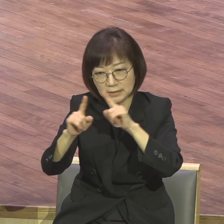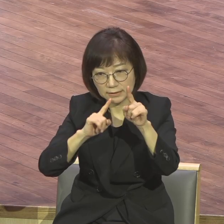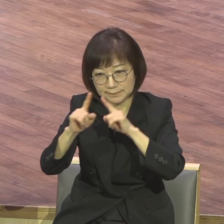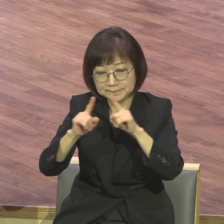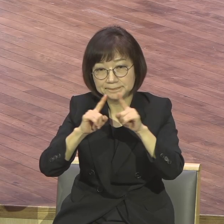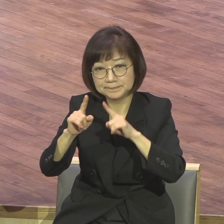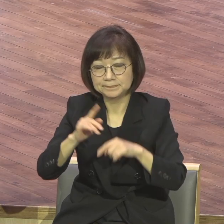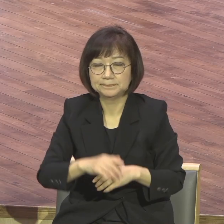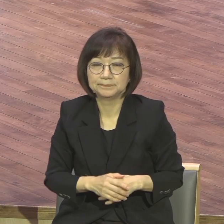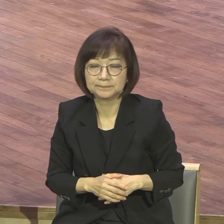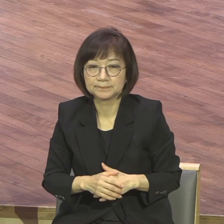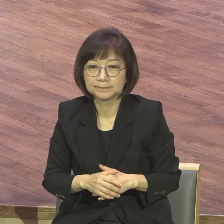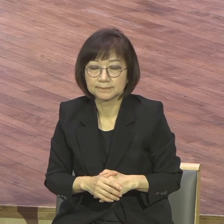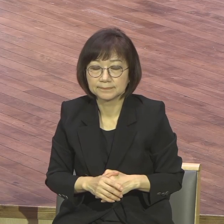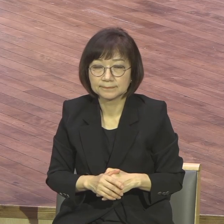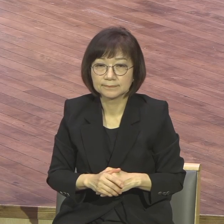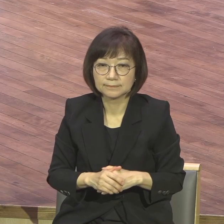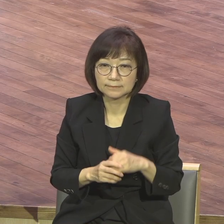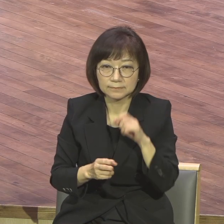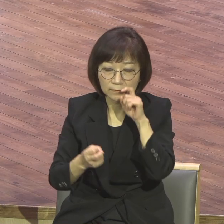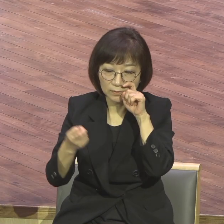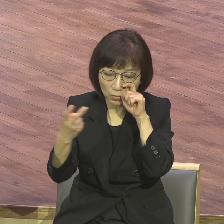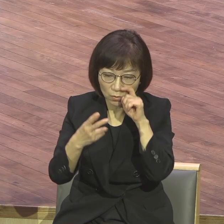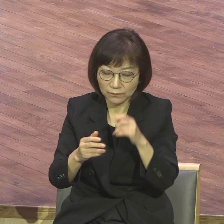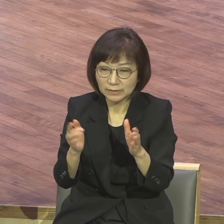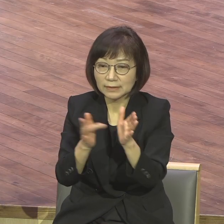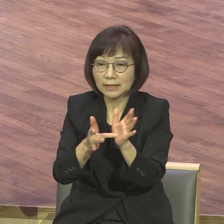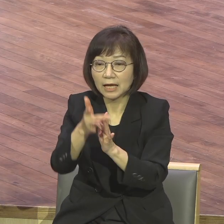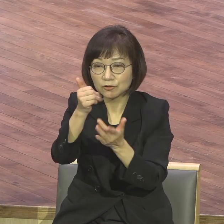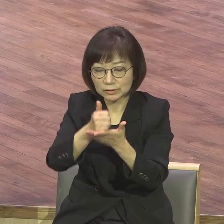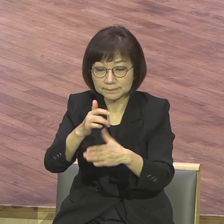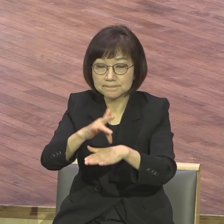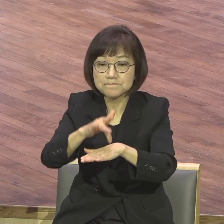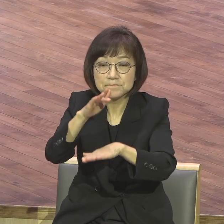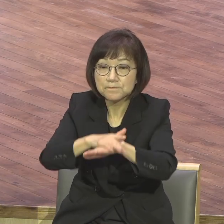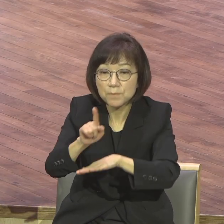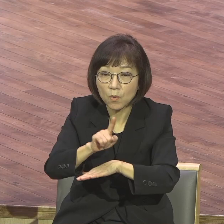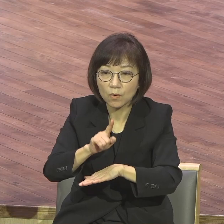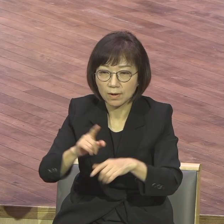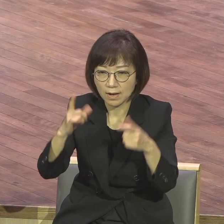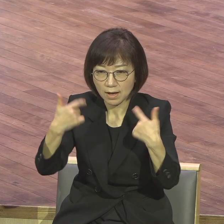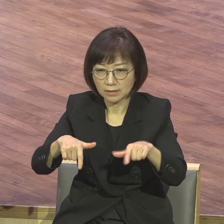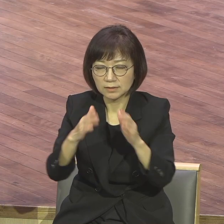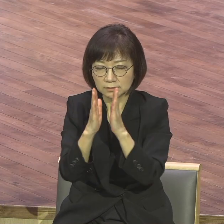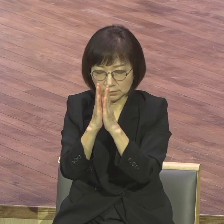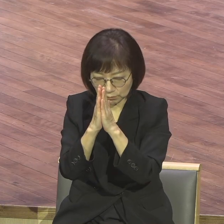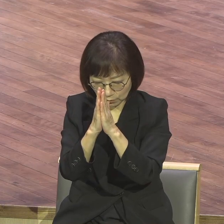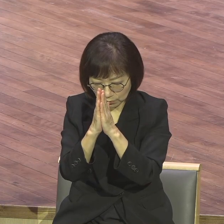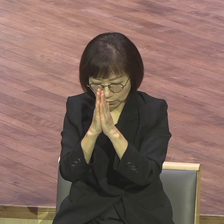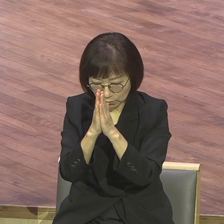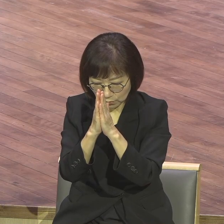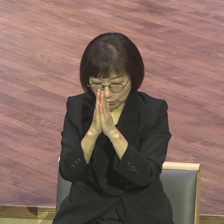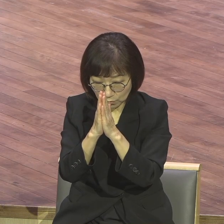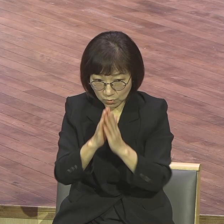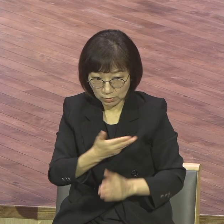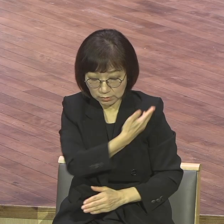그리고 습관 따라서 예수님은요 기도했다 제자들에게 보여주었어요 오늘의 기도